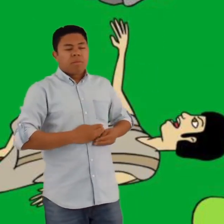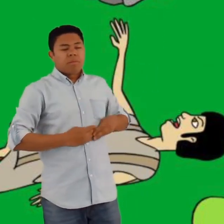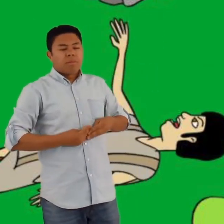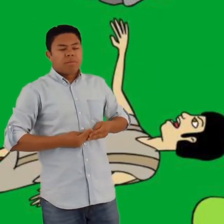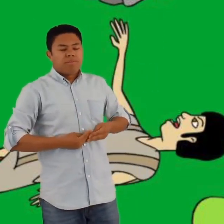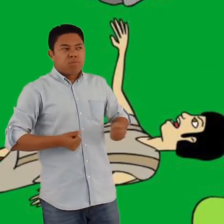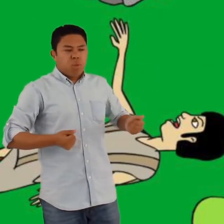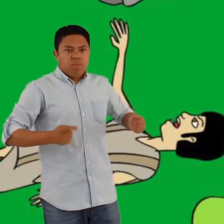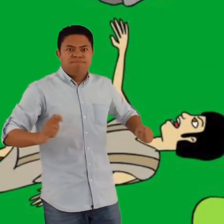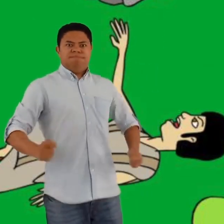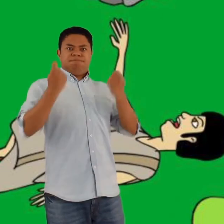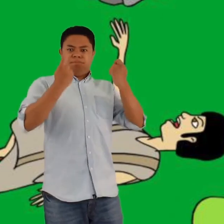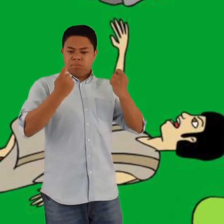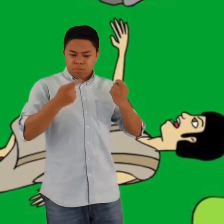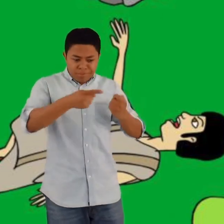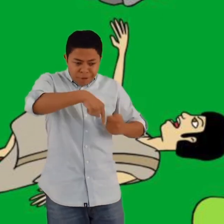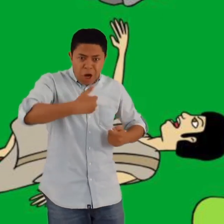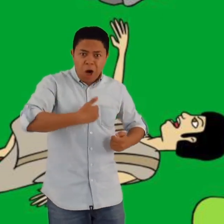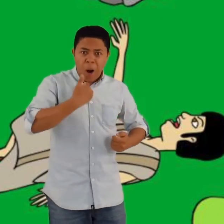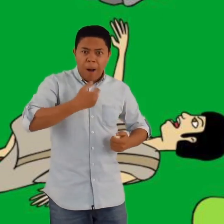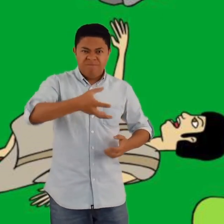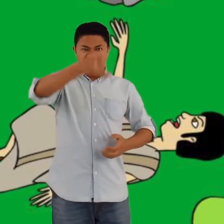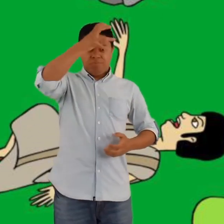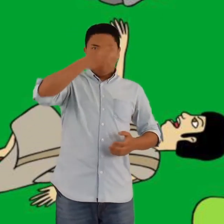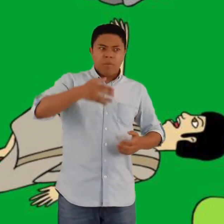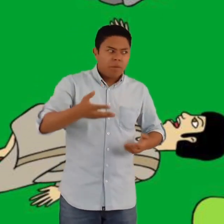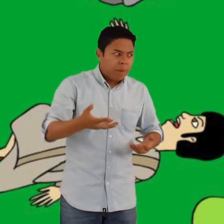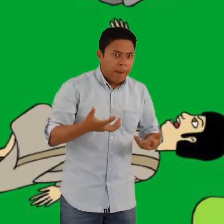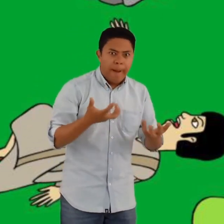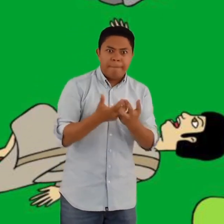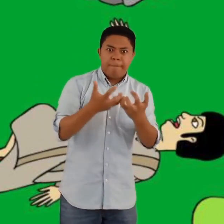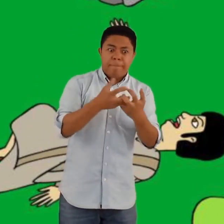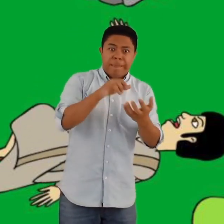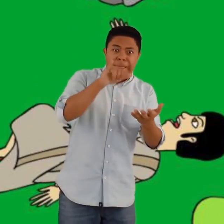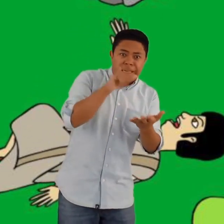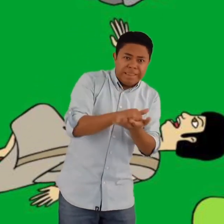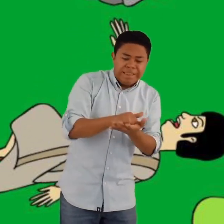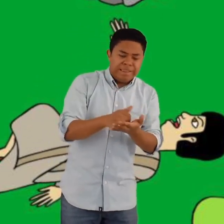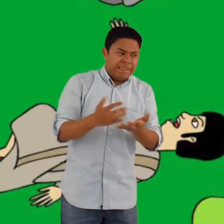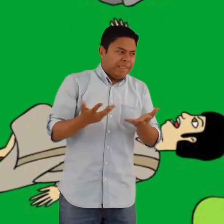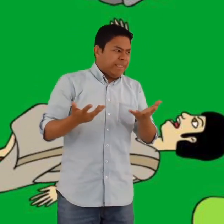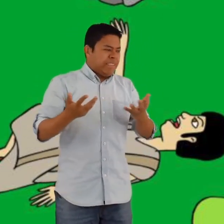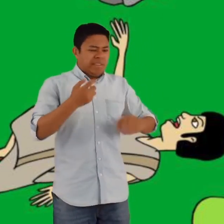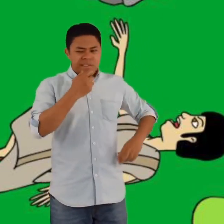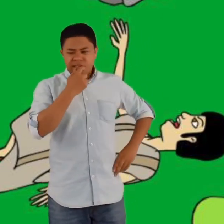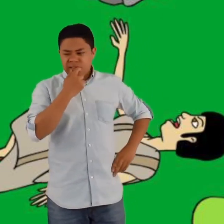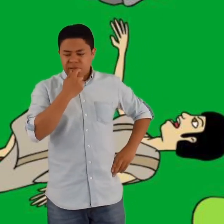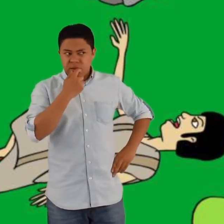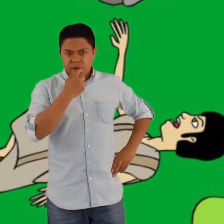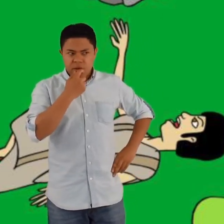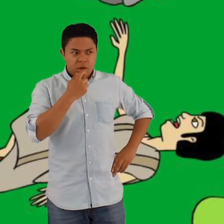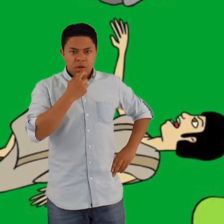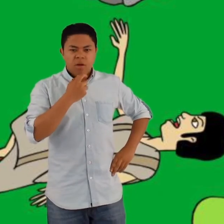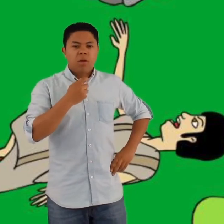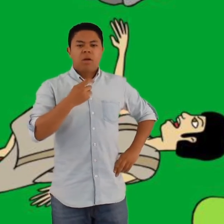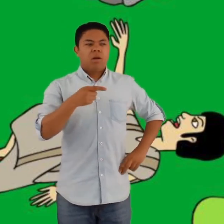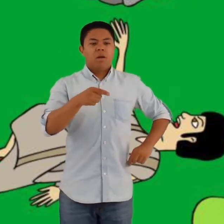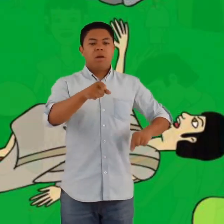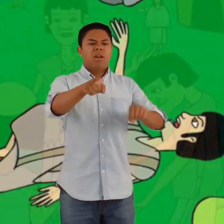Finalmente, los jóvenes reconocieron que no tenían los conocimientos que sí poseían los ancianos. También discutían sobre quién debía llevar el